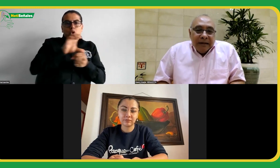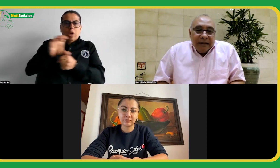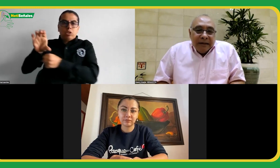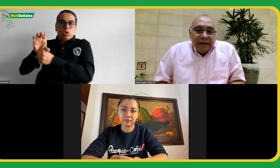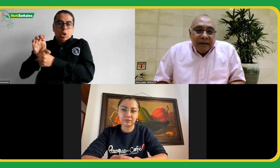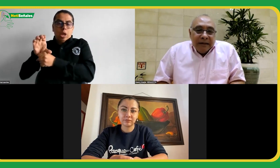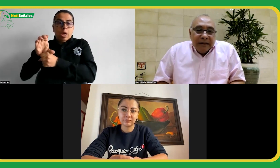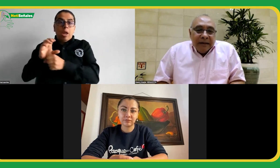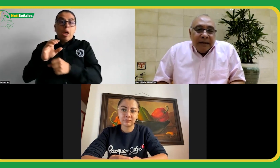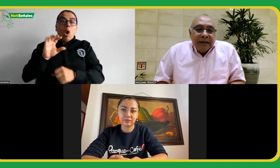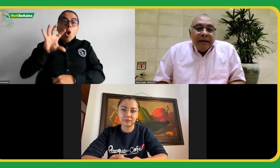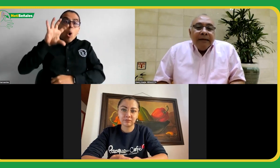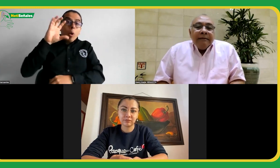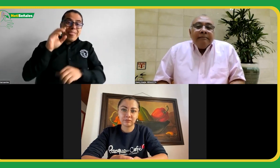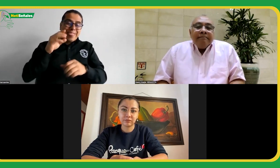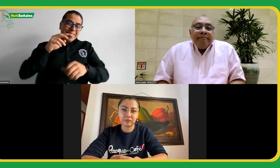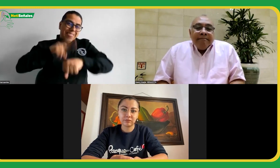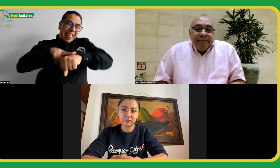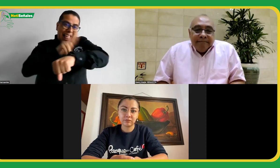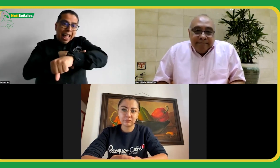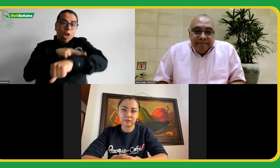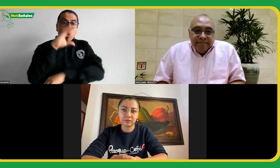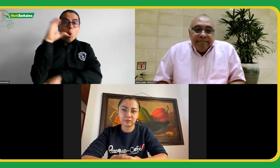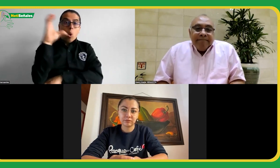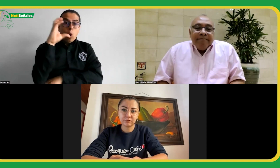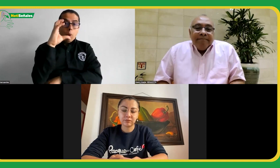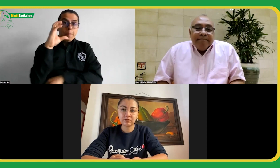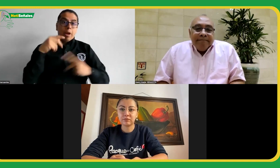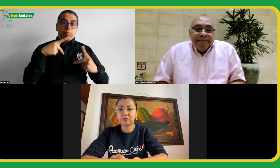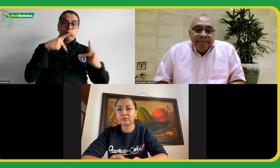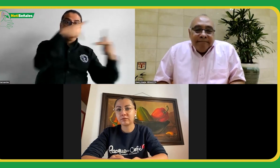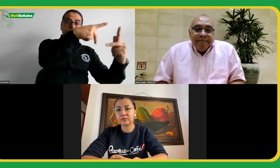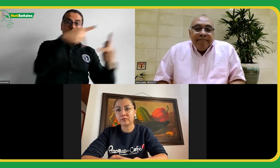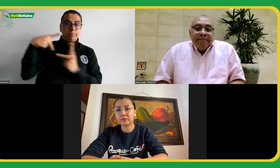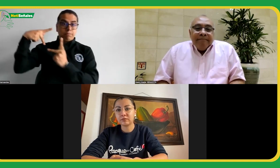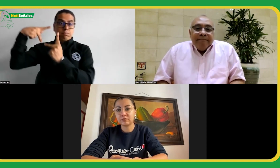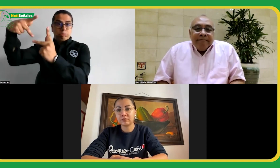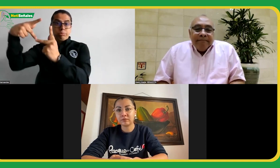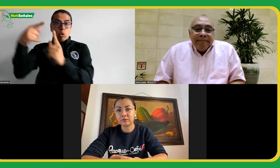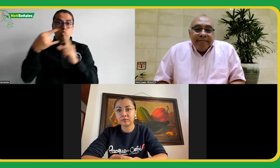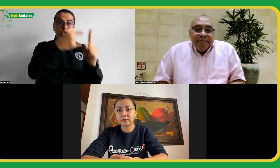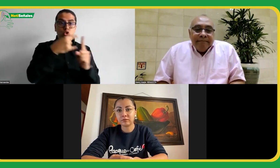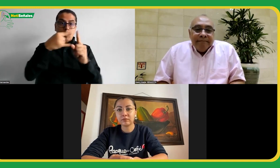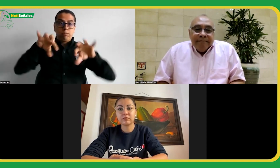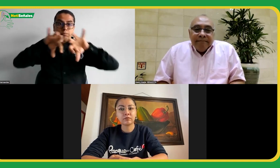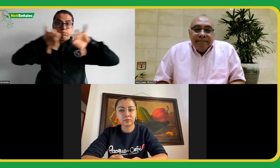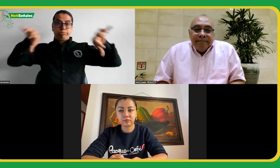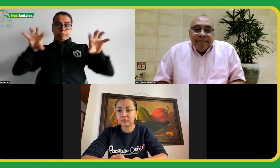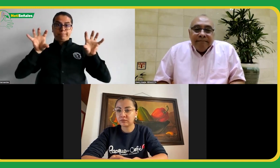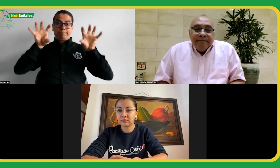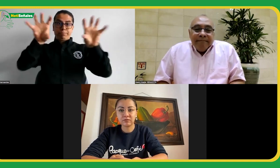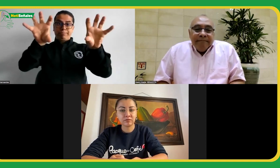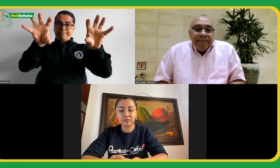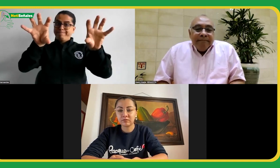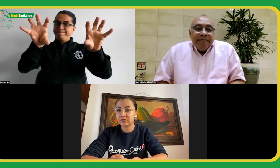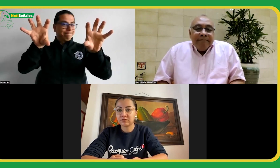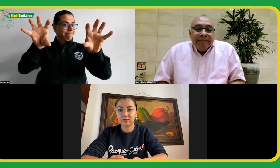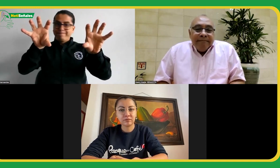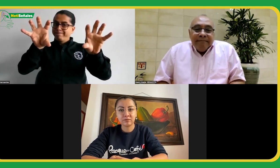Colombia, estuviéramos en ciudades distintas, la delegación de Colombia dentro de Zoom no podía